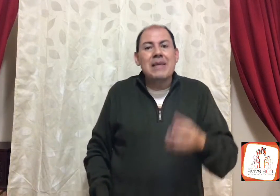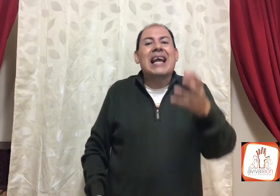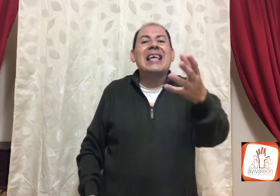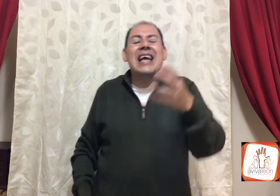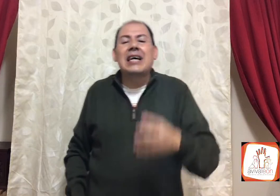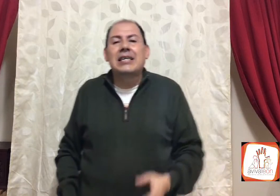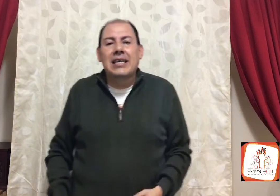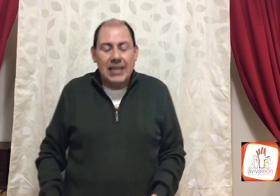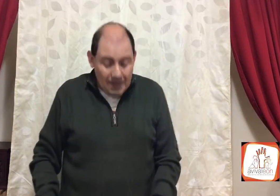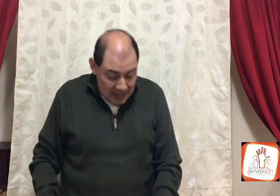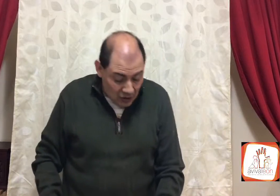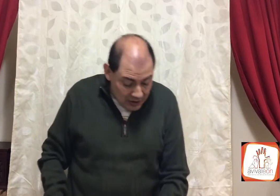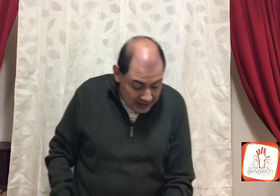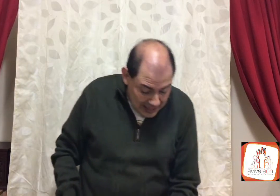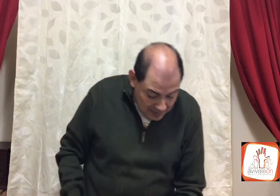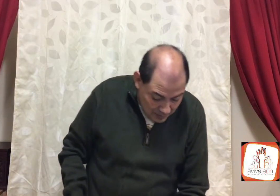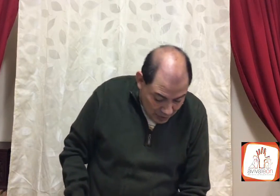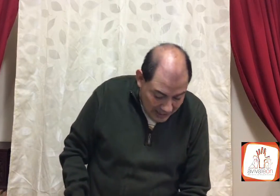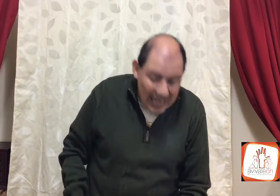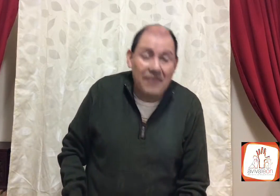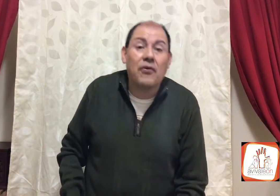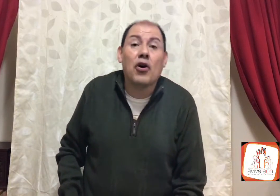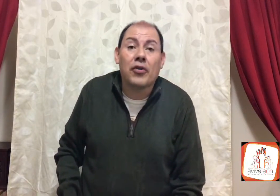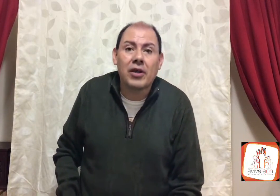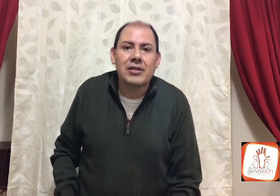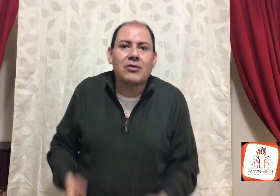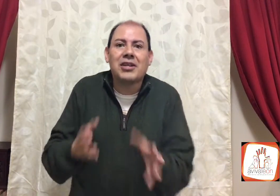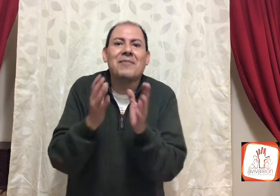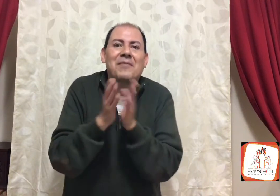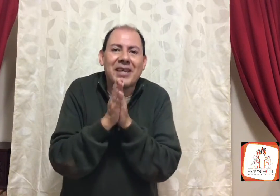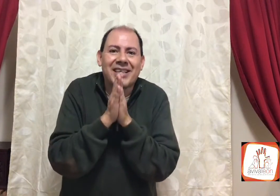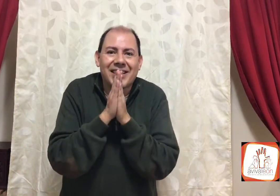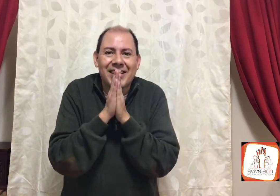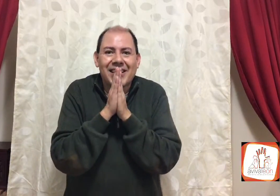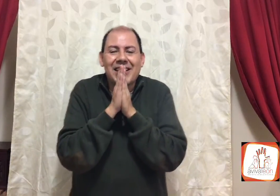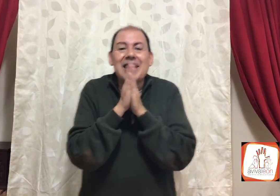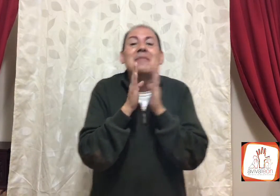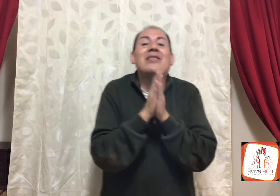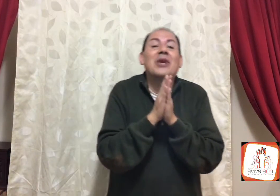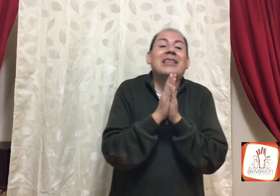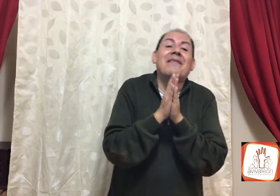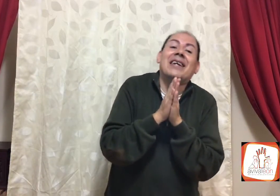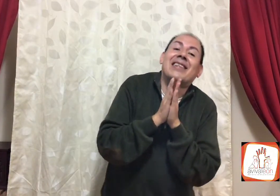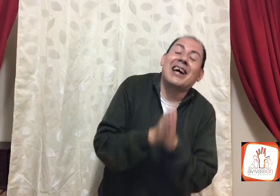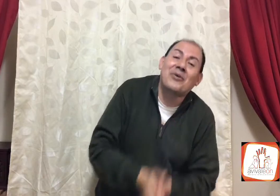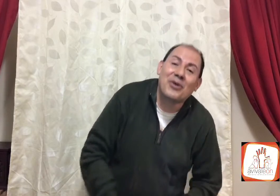Micaía, imitó, dice ahí mi amor, el efod, escúchame bien, imitó el tabernáculo,